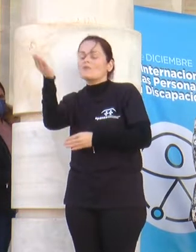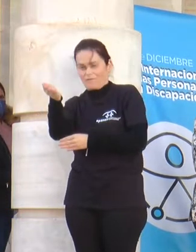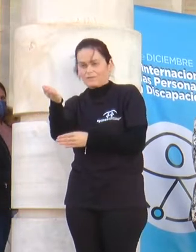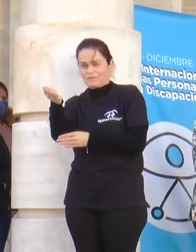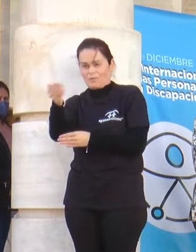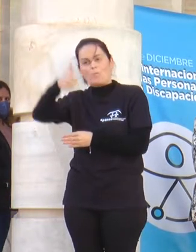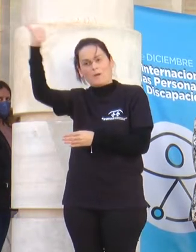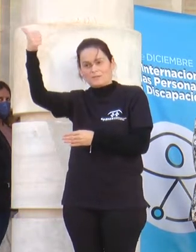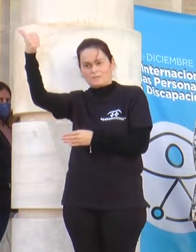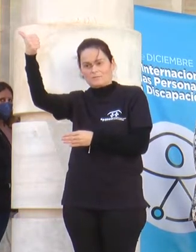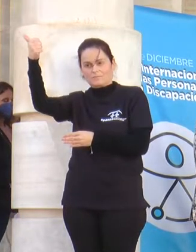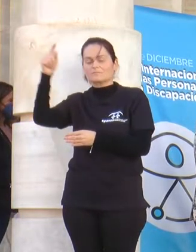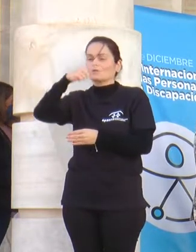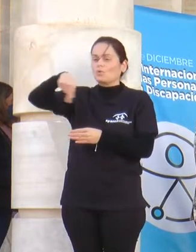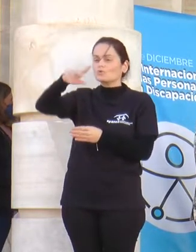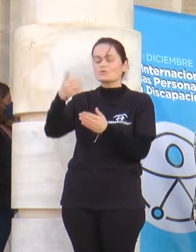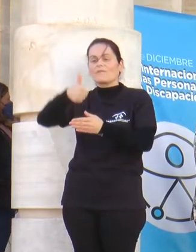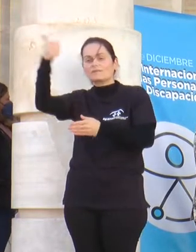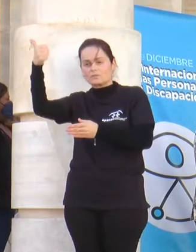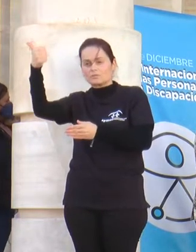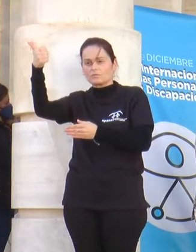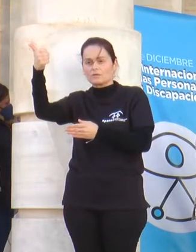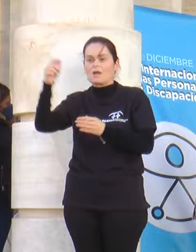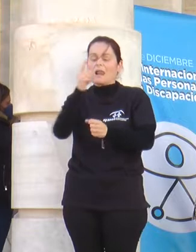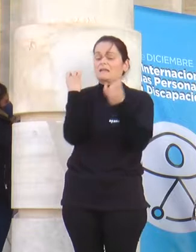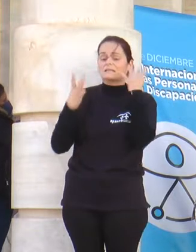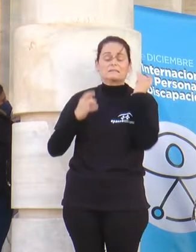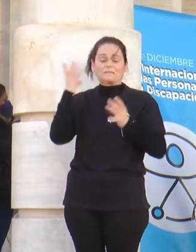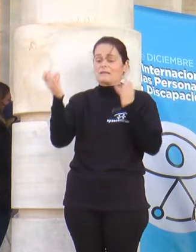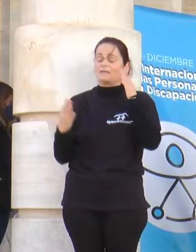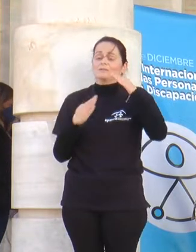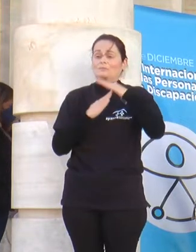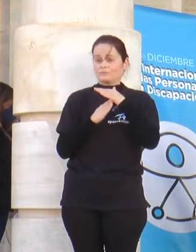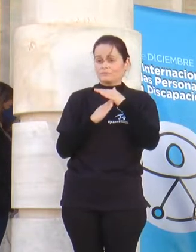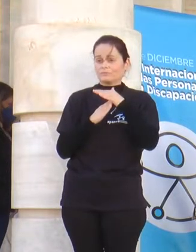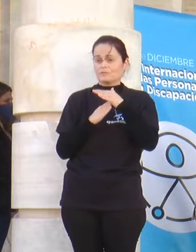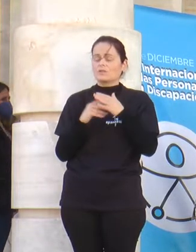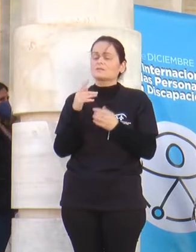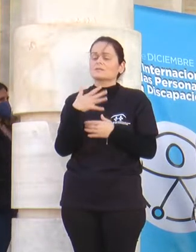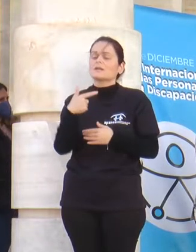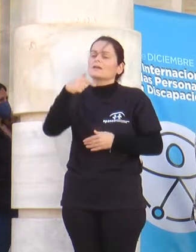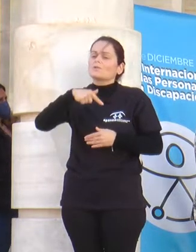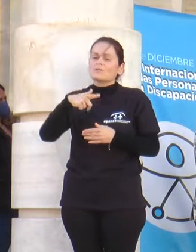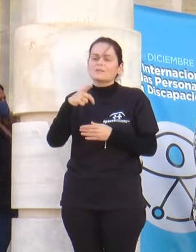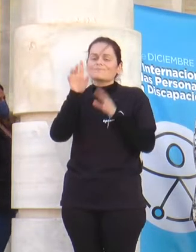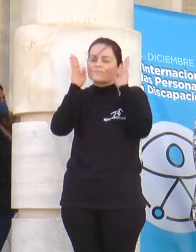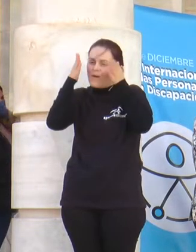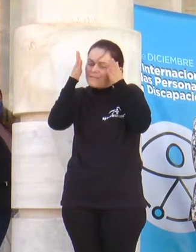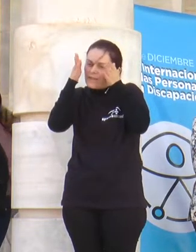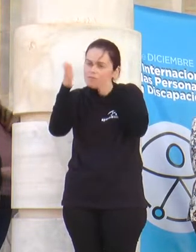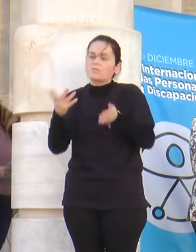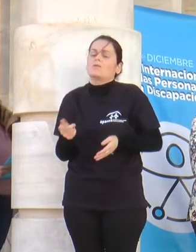afectó en mayor medida, si cabe, la paralización de las actividades. Por ello, hemos puesto especial atención